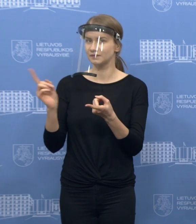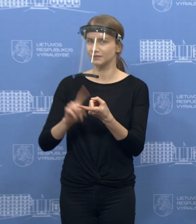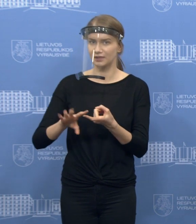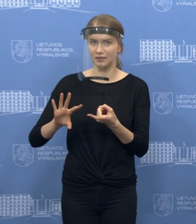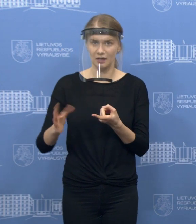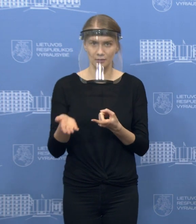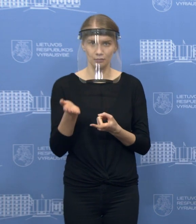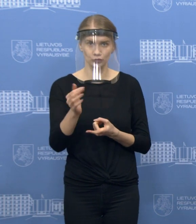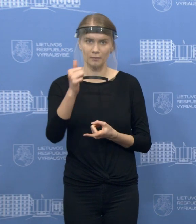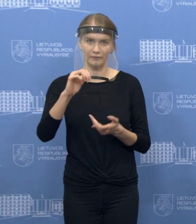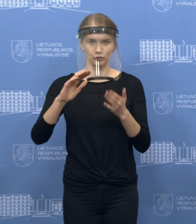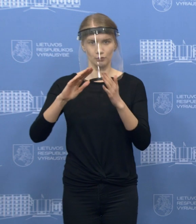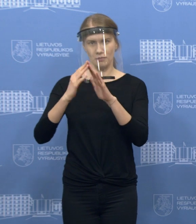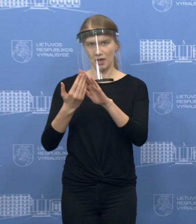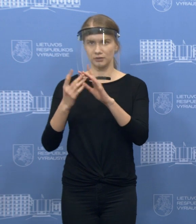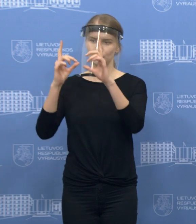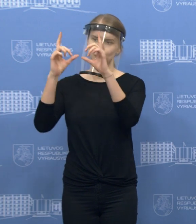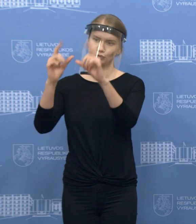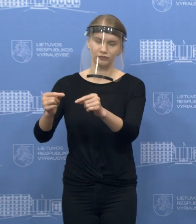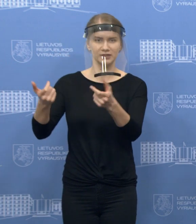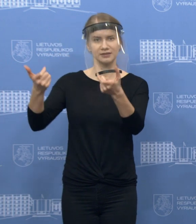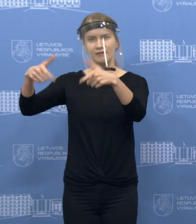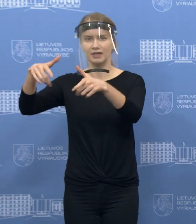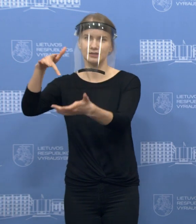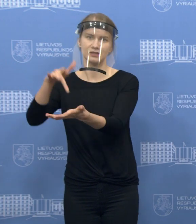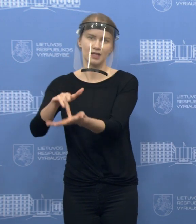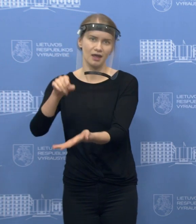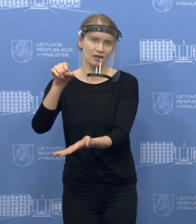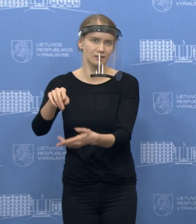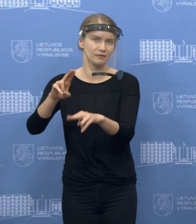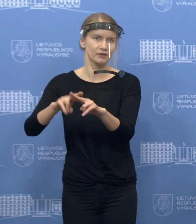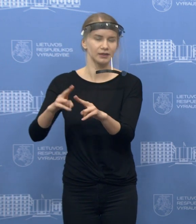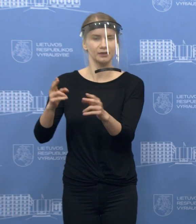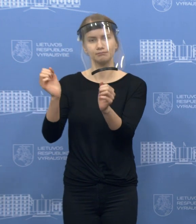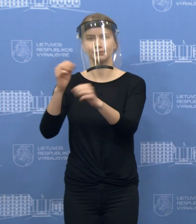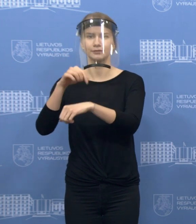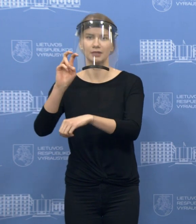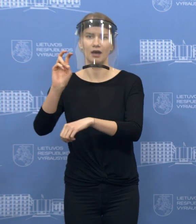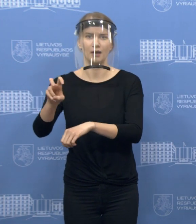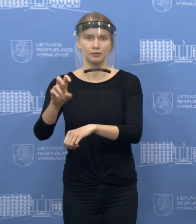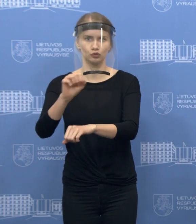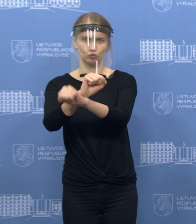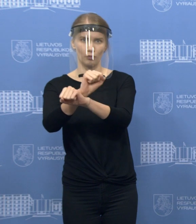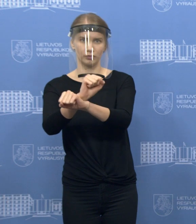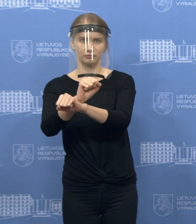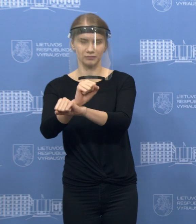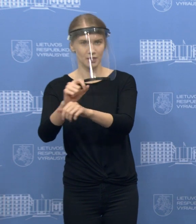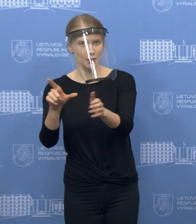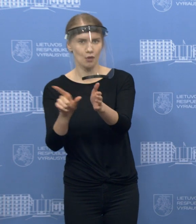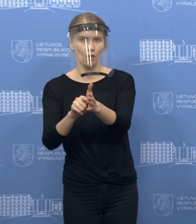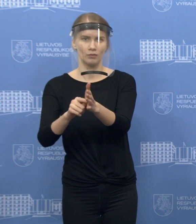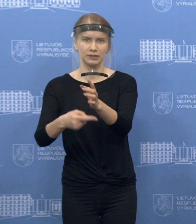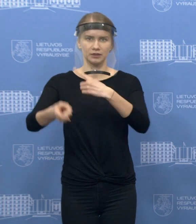nes atvykus į konkrėtų miestą arba miestelį, savivaldybės centrą, tiesiog galite būti neįleisti įskirus tos atvejus, kada